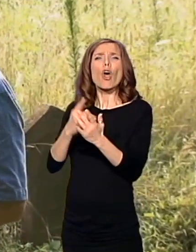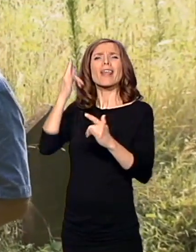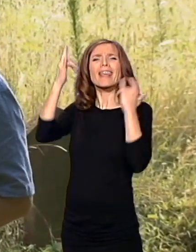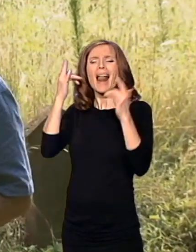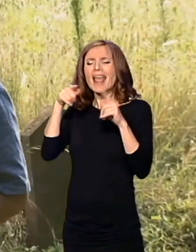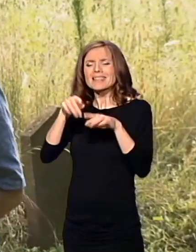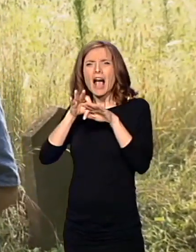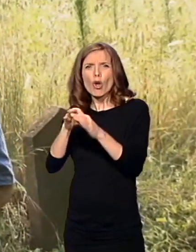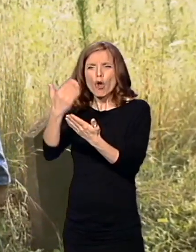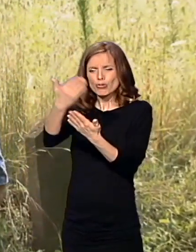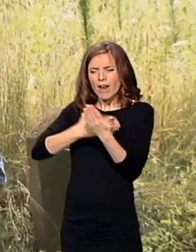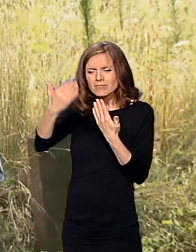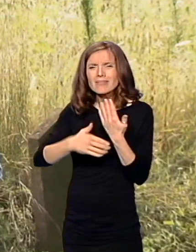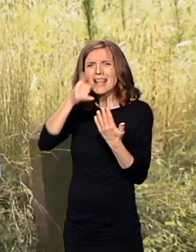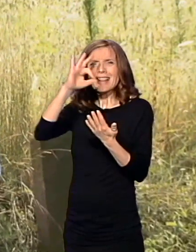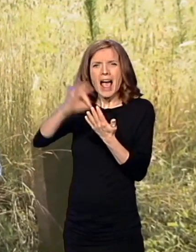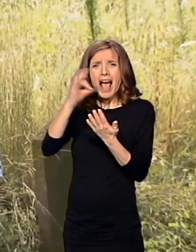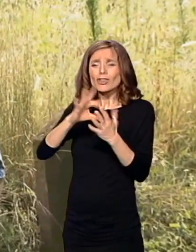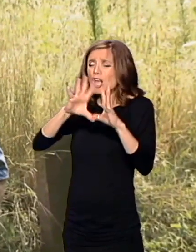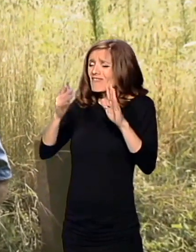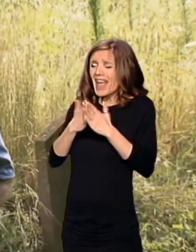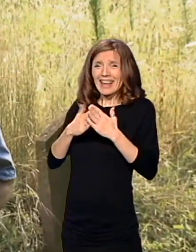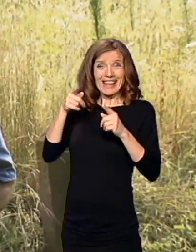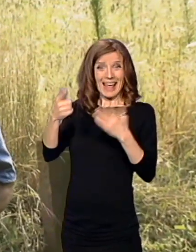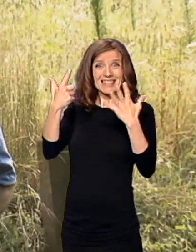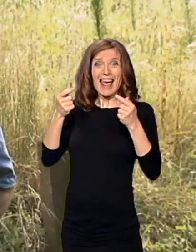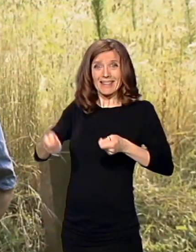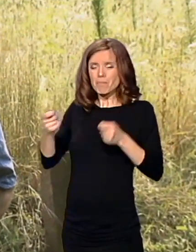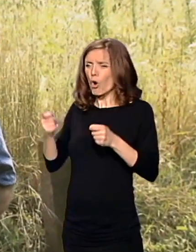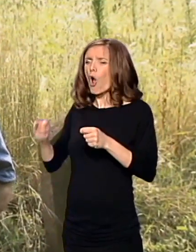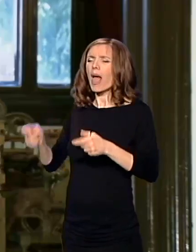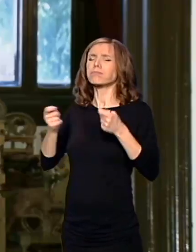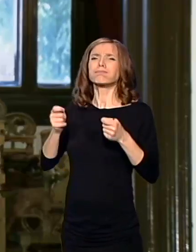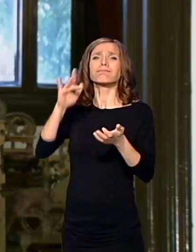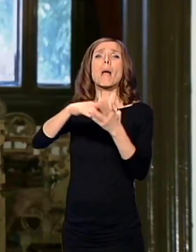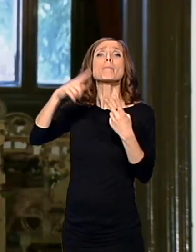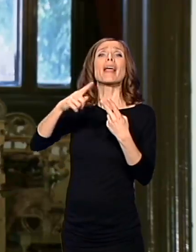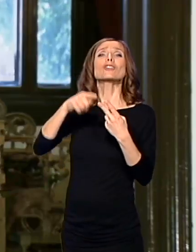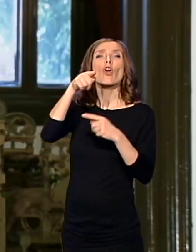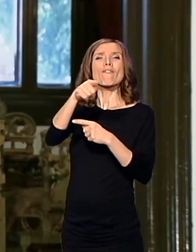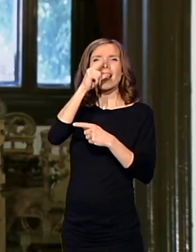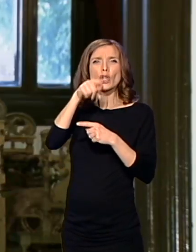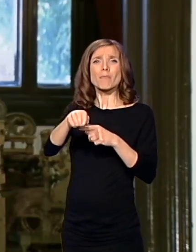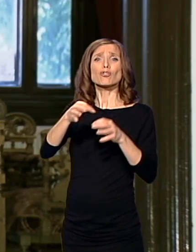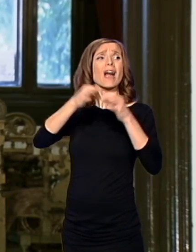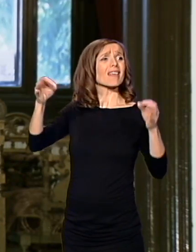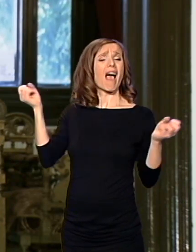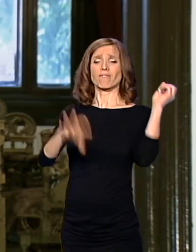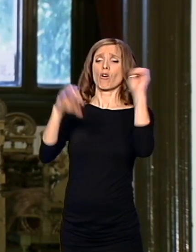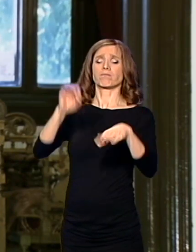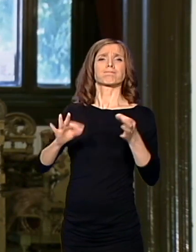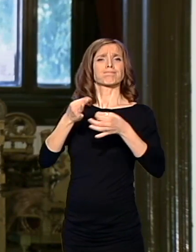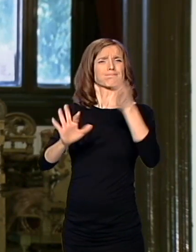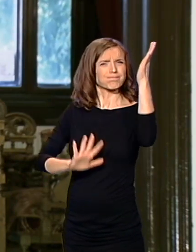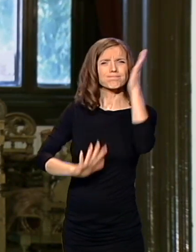pred opštinsku zgradu načelstva u Petrovac i javno spalili. Popovi su morali na bugarskom jeziku, u